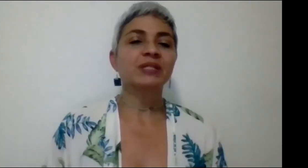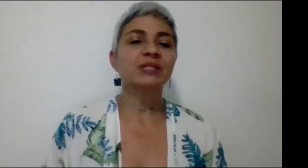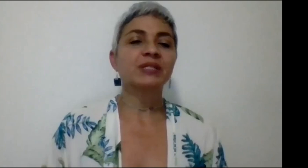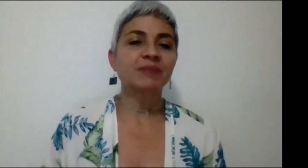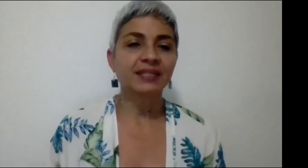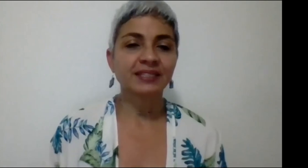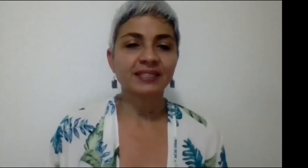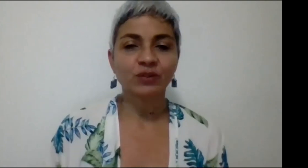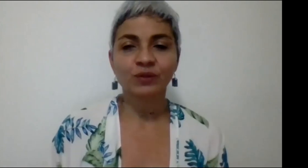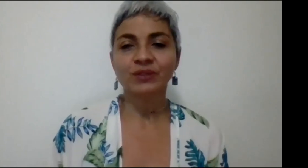muchísimas gracias a todos.